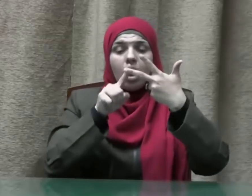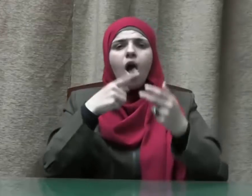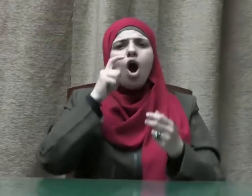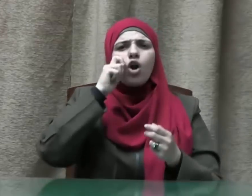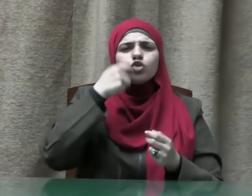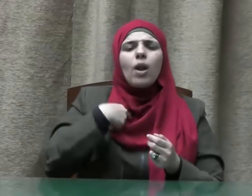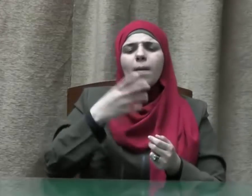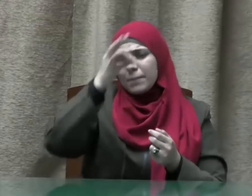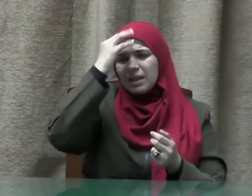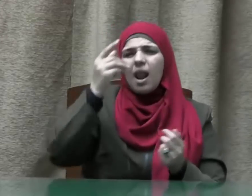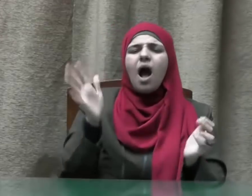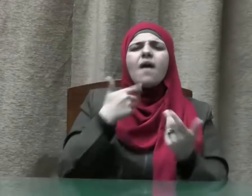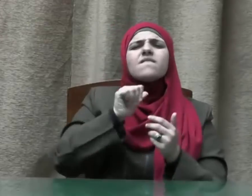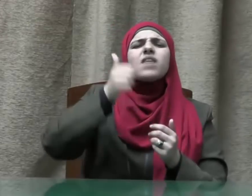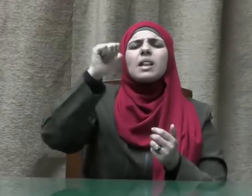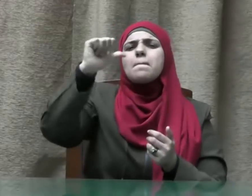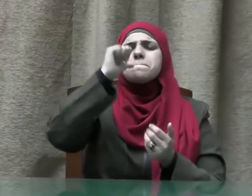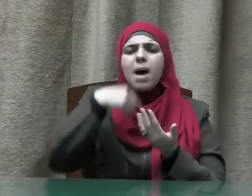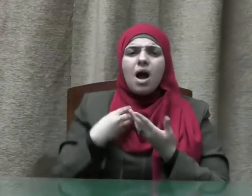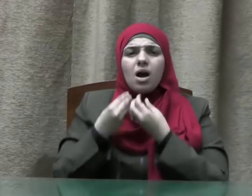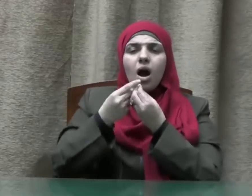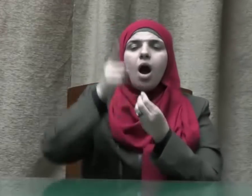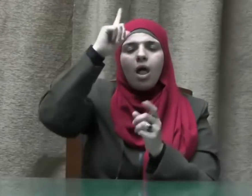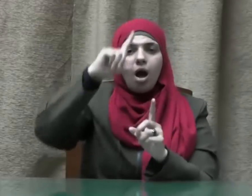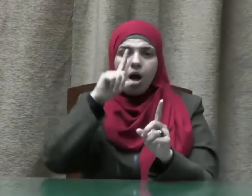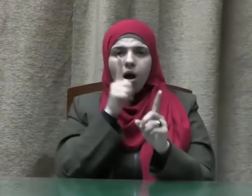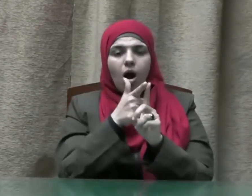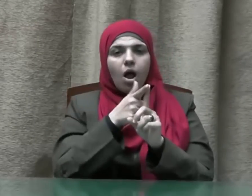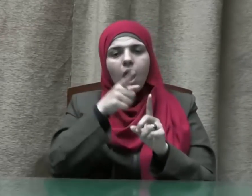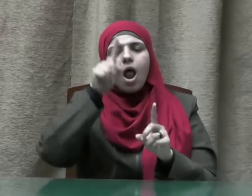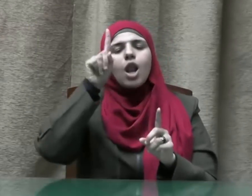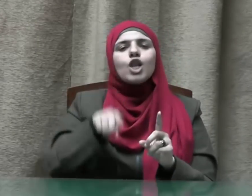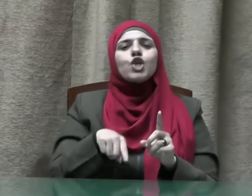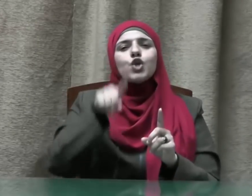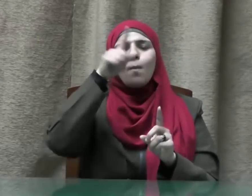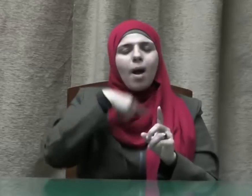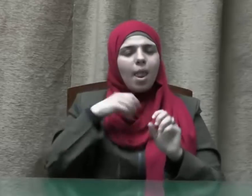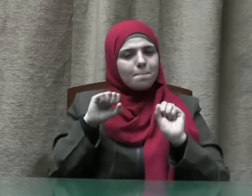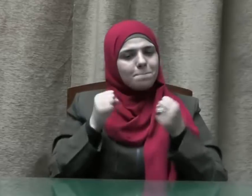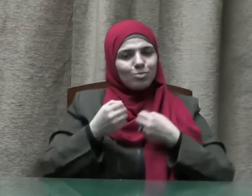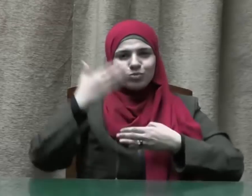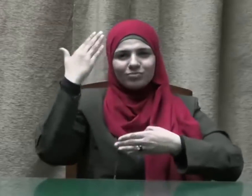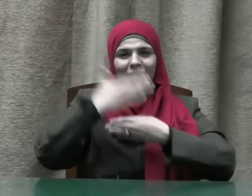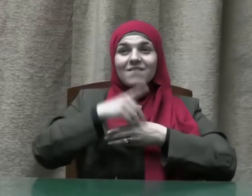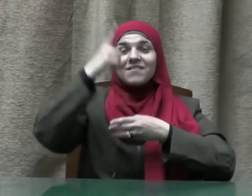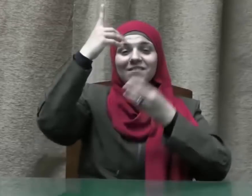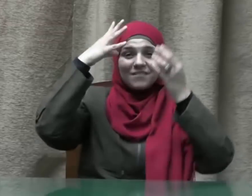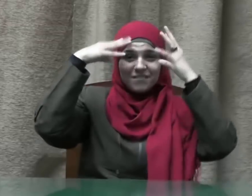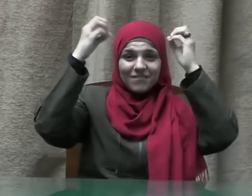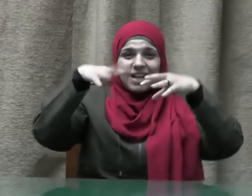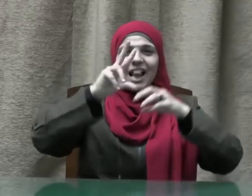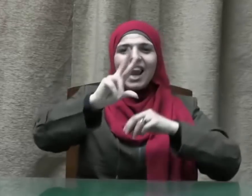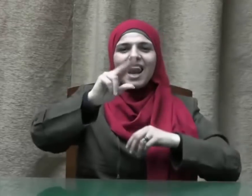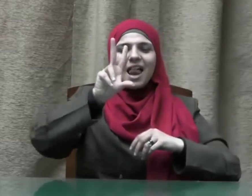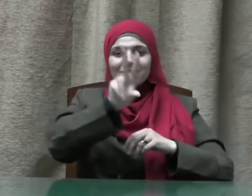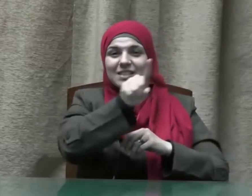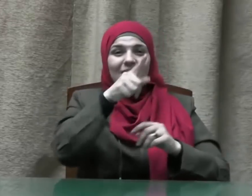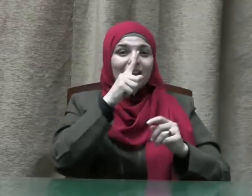ماء فيقول الله اليوم أمنعك فضلي كما منعت فضل ما لم